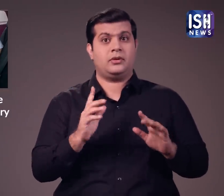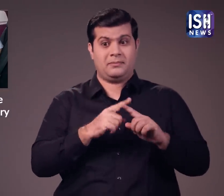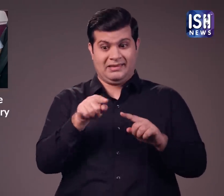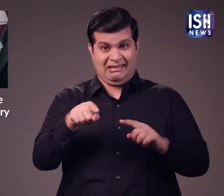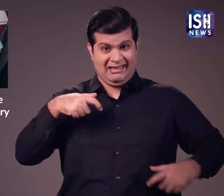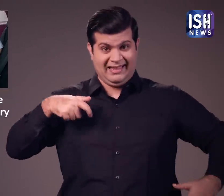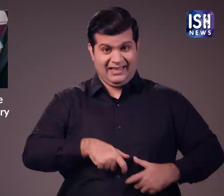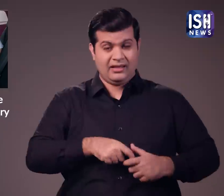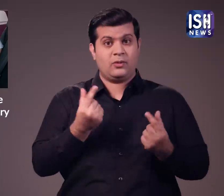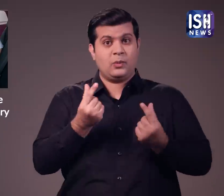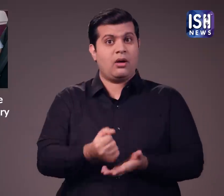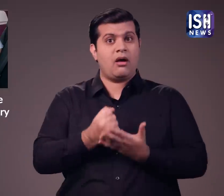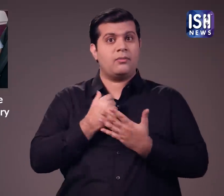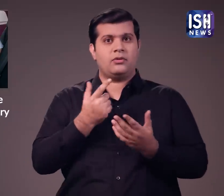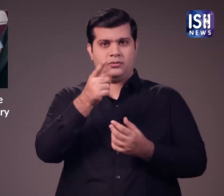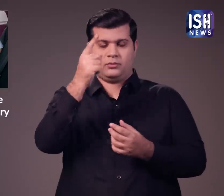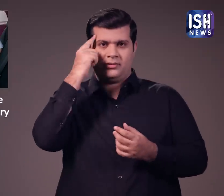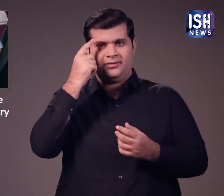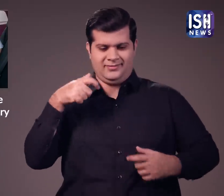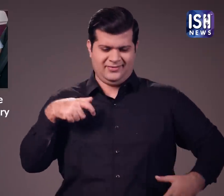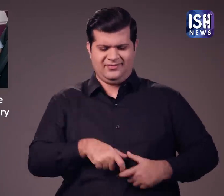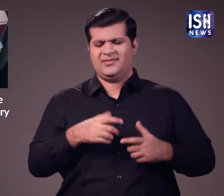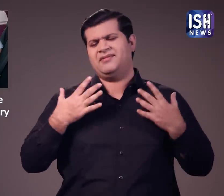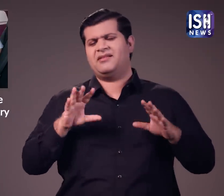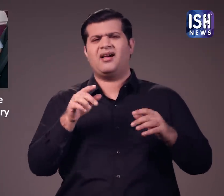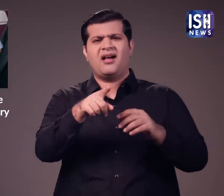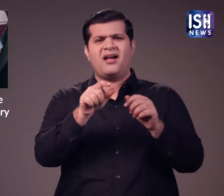लोग यह सोचकर सीट बेल्ट नहीं लगाते हैं कि एरबैक मदद करेंगे.